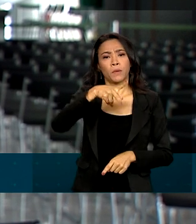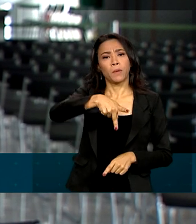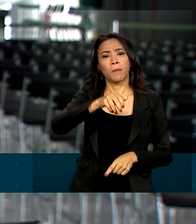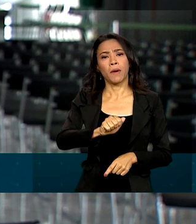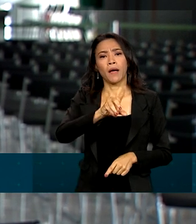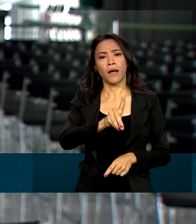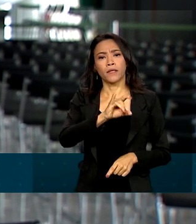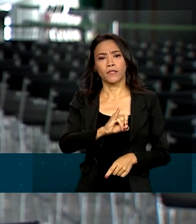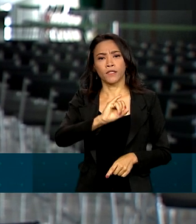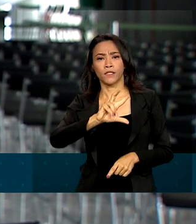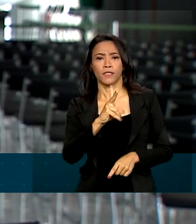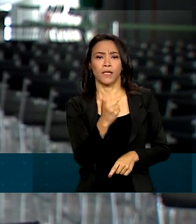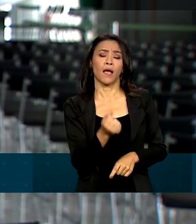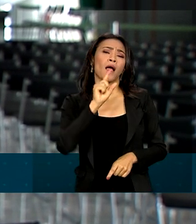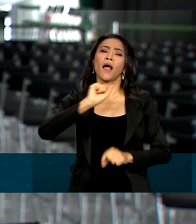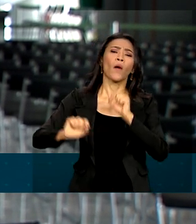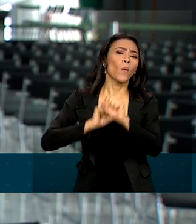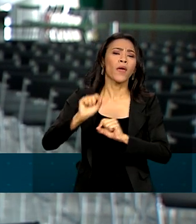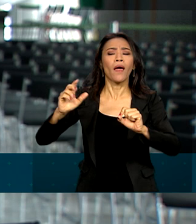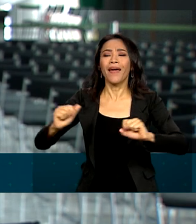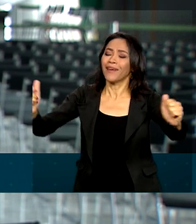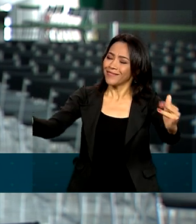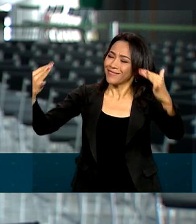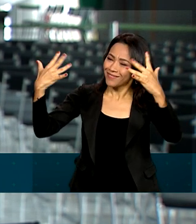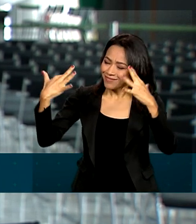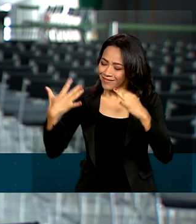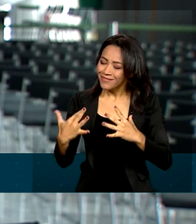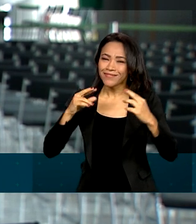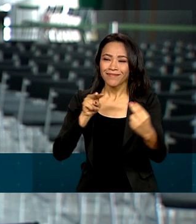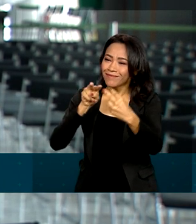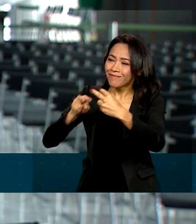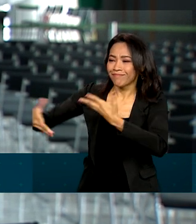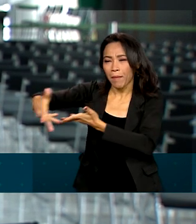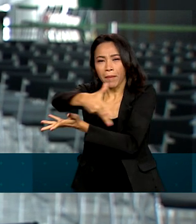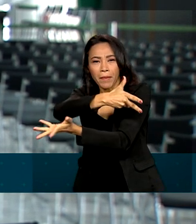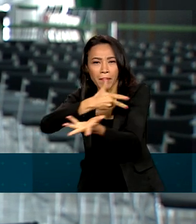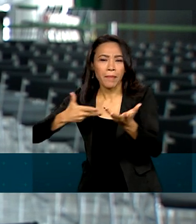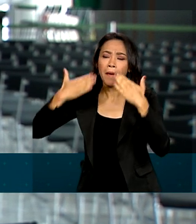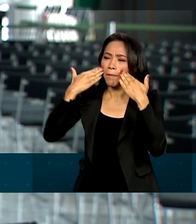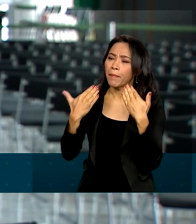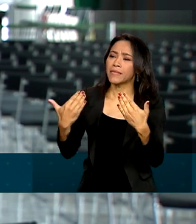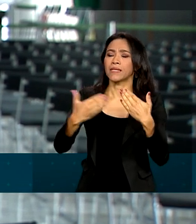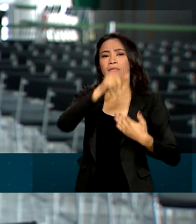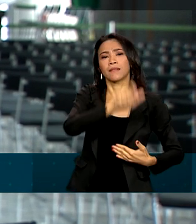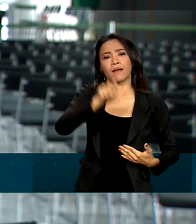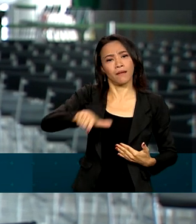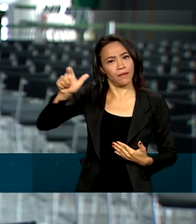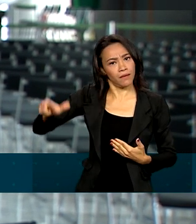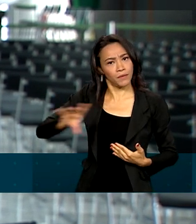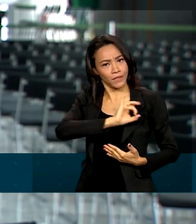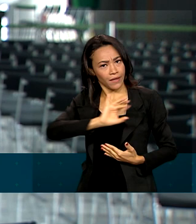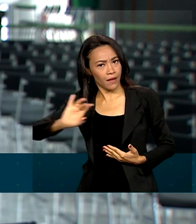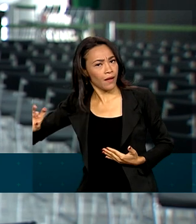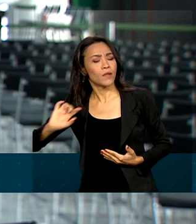de ser uma espécie de acolhimento dos novos integrantes do primeiro escalão de governo. Está prevista uma apresentação da Casa Civil sobre as